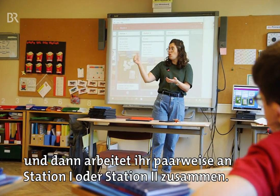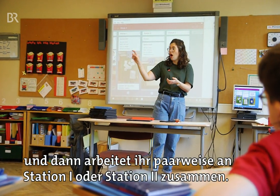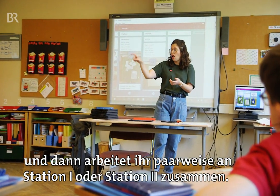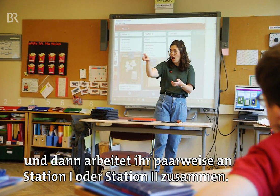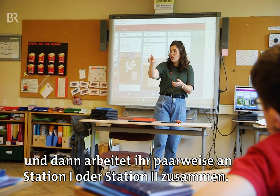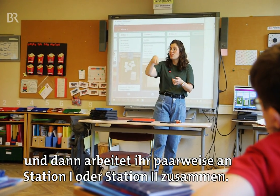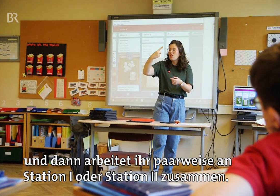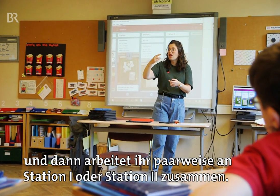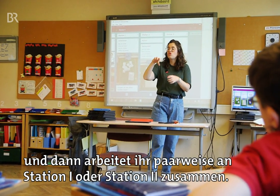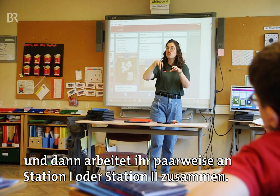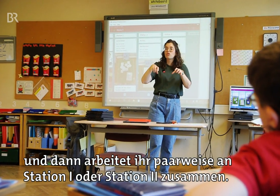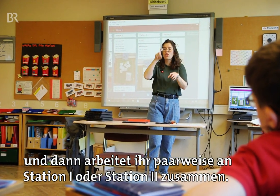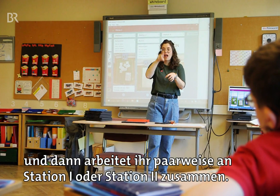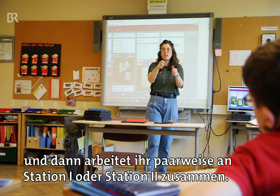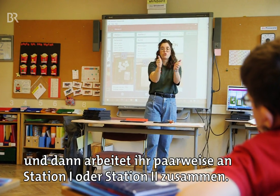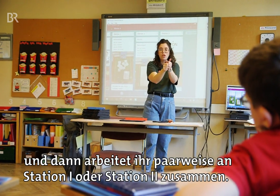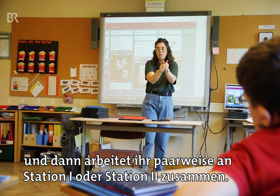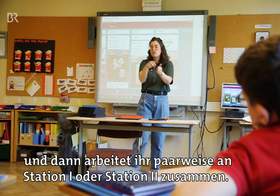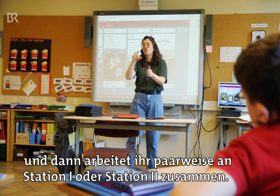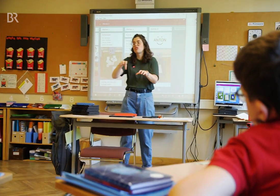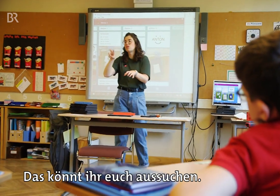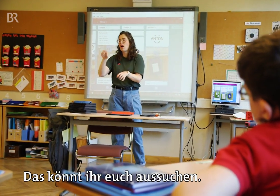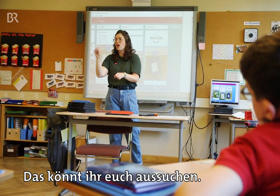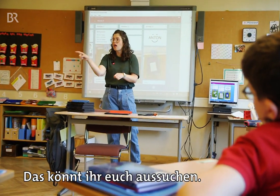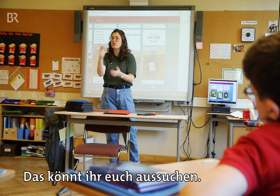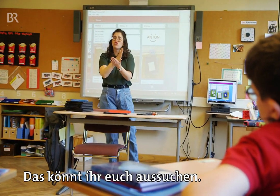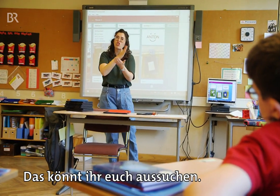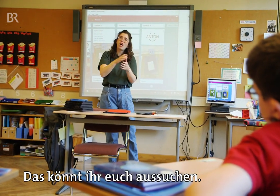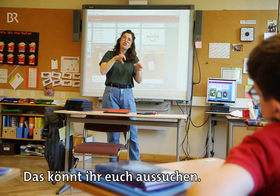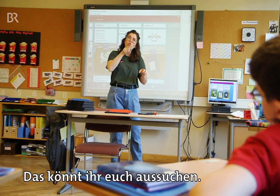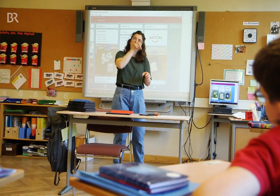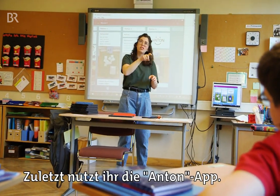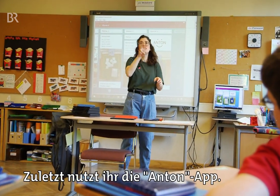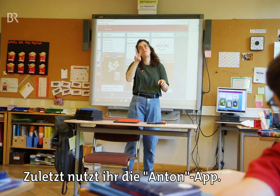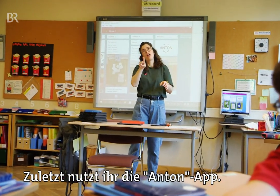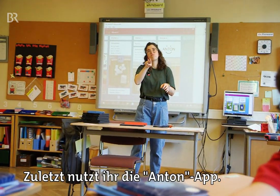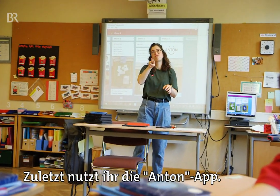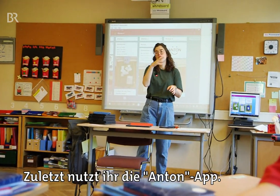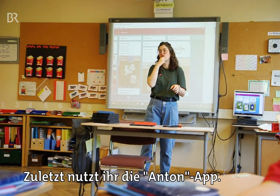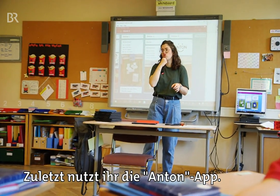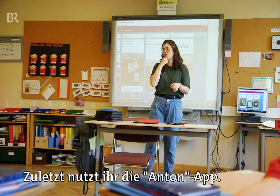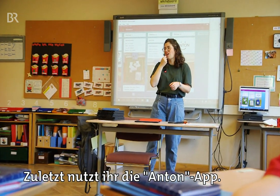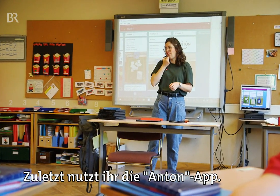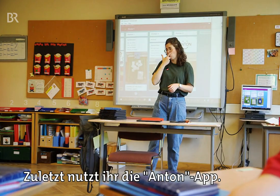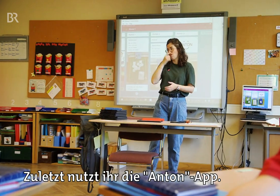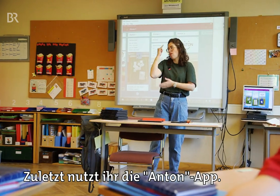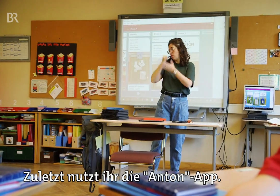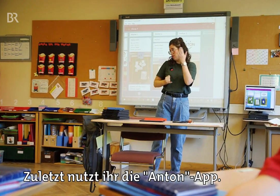paarweise an Station 1 oder Station 2 zusammen. Das könnt ihr euch aussuchen. Zuletzt nutzt ihr die Anton